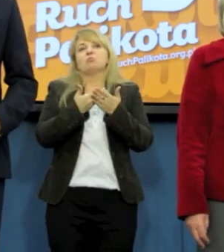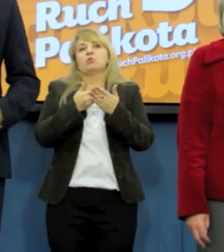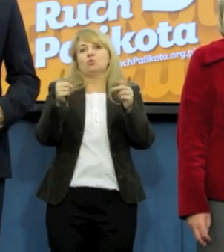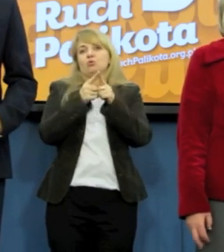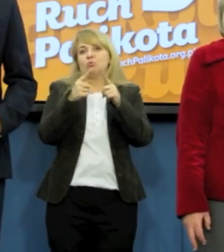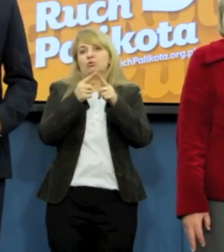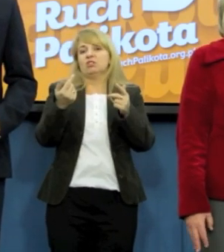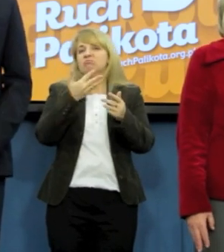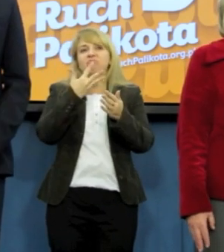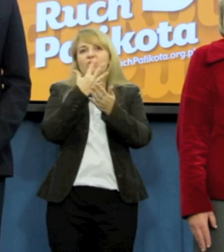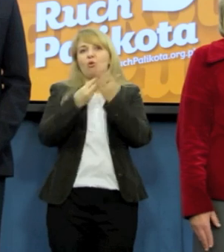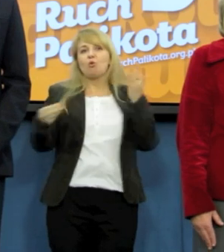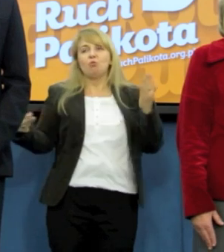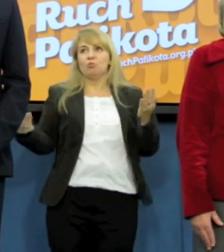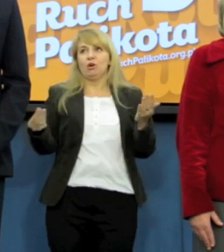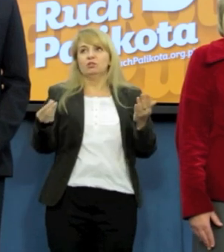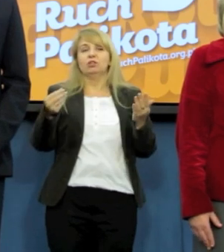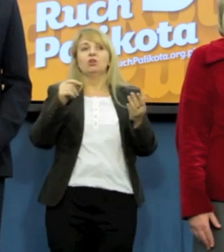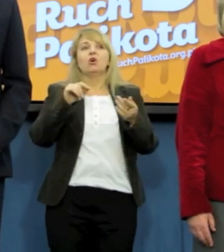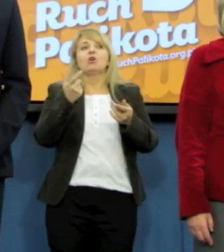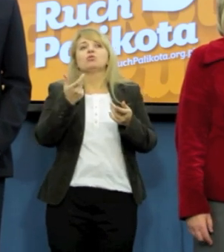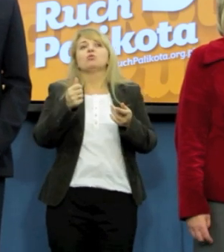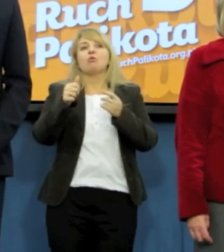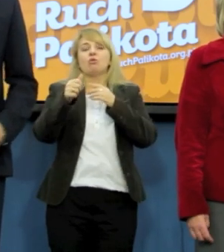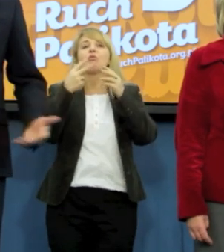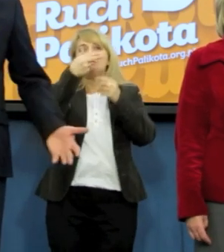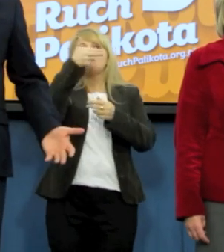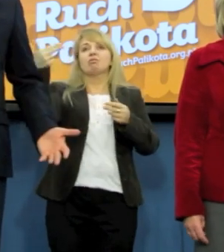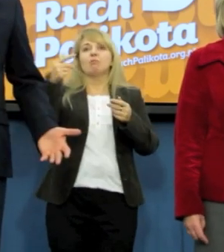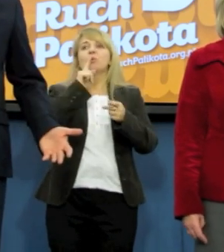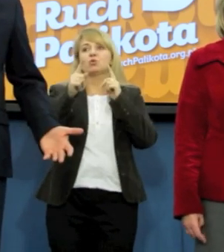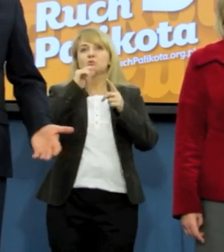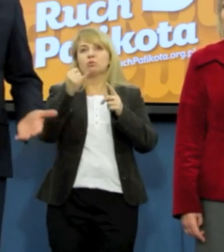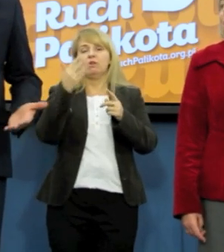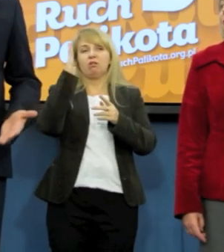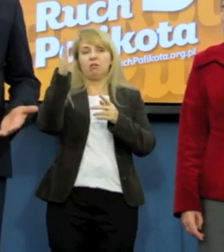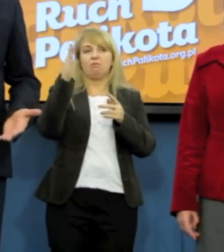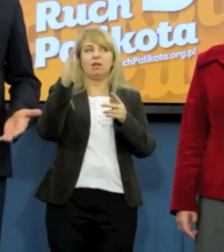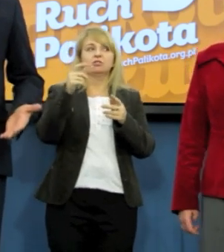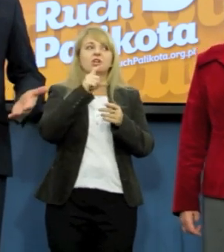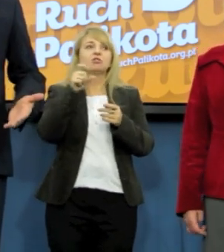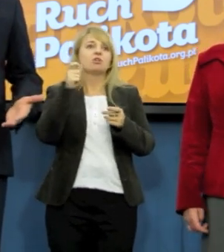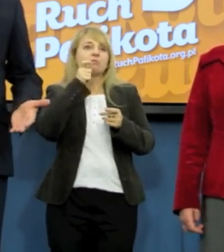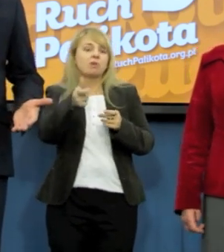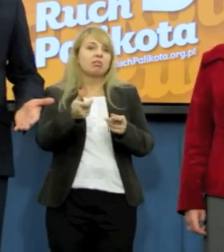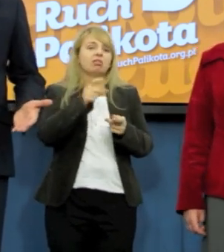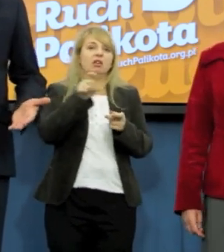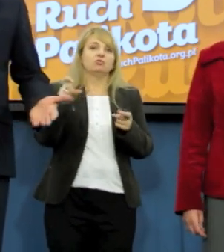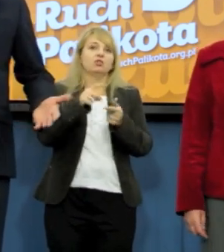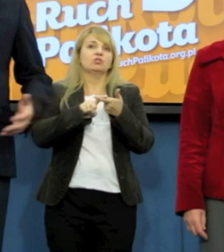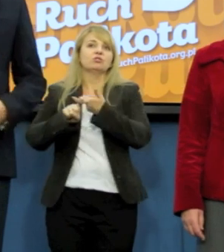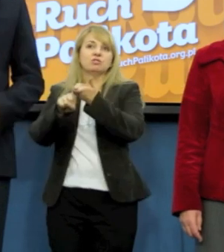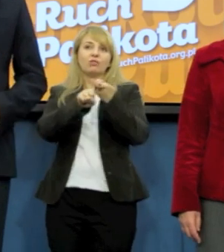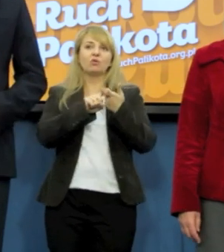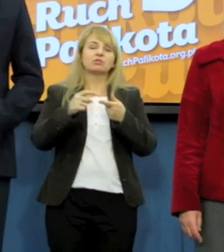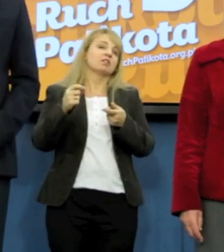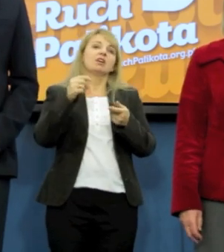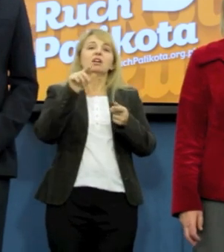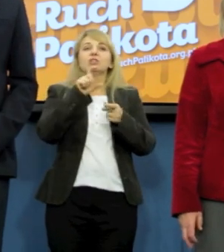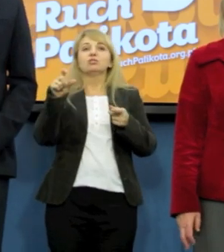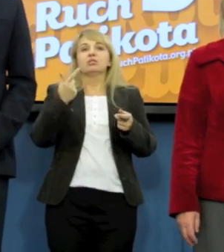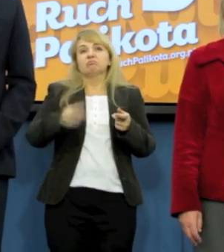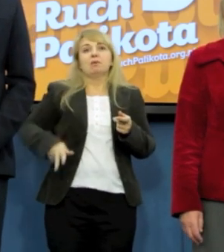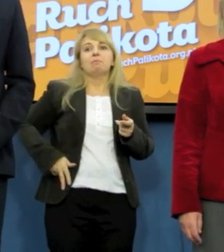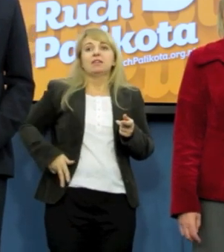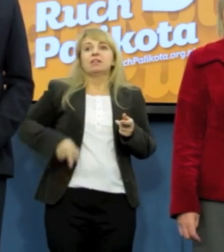gadać z ministrem Gowinem? O związkach partnerskich, o in vitro, o jakich sprawach są dyskutowani? No na pewno nie o wymiarze sprawiedliwości, że minister Gowin